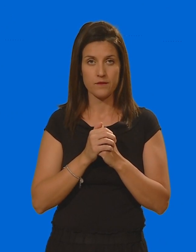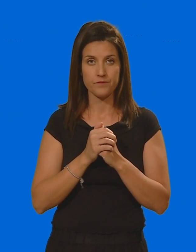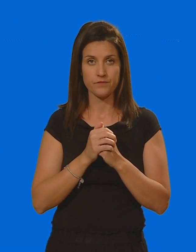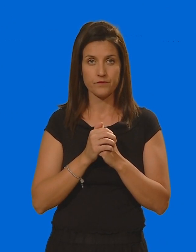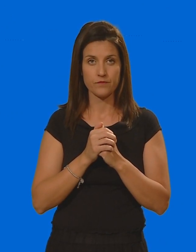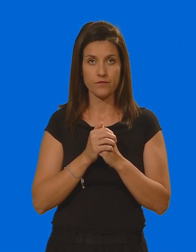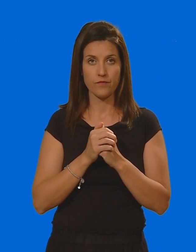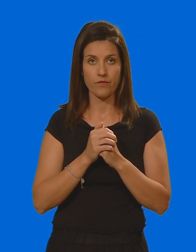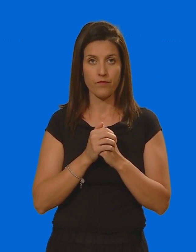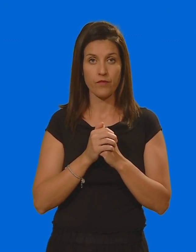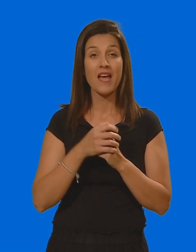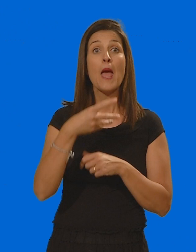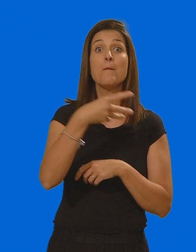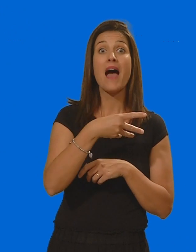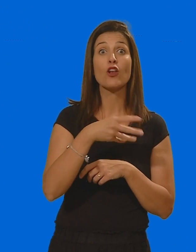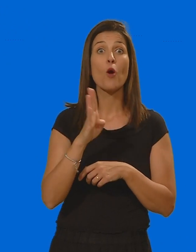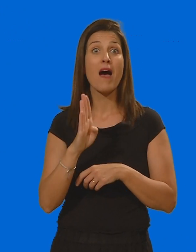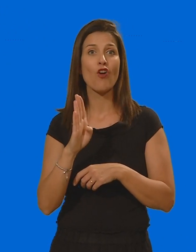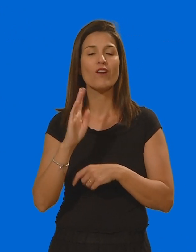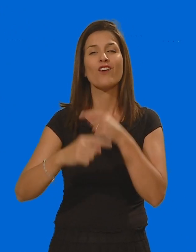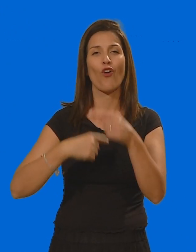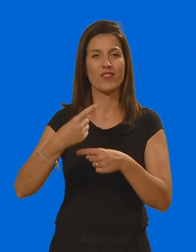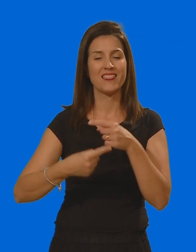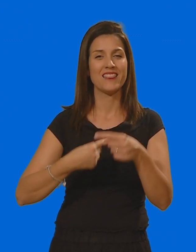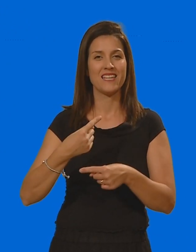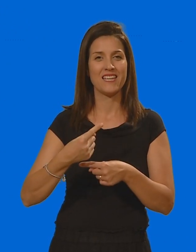Sarà ancora Marco Baroni a guidare il Lecce nella prossima stagione di Serie A